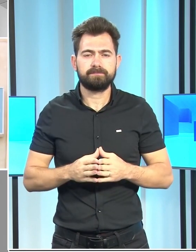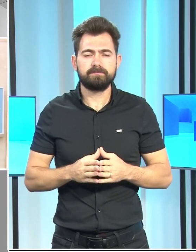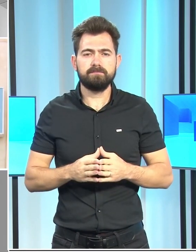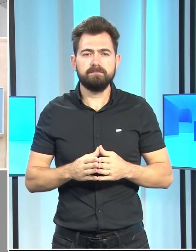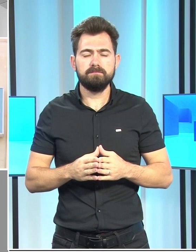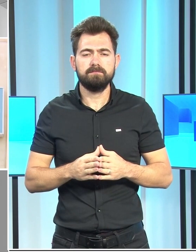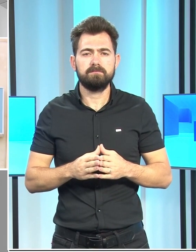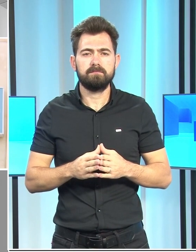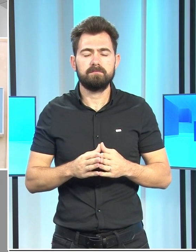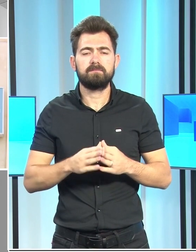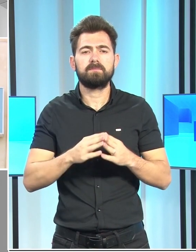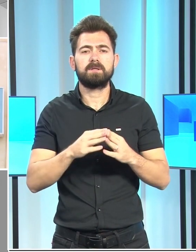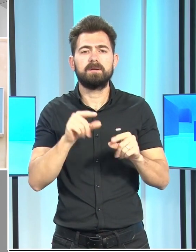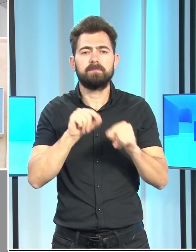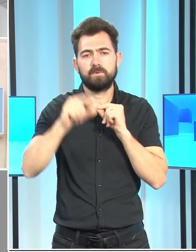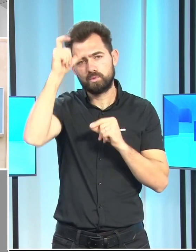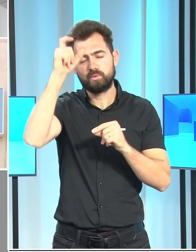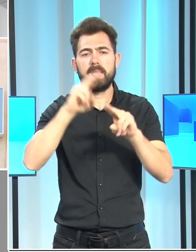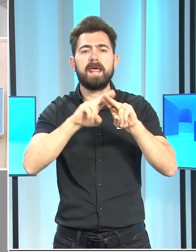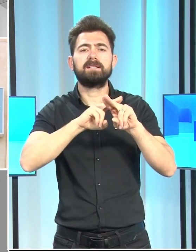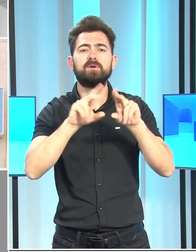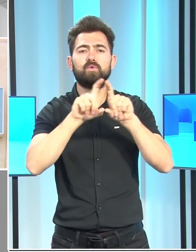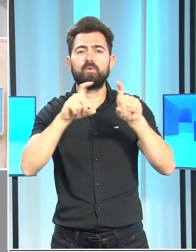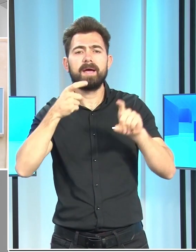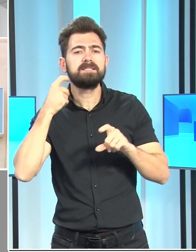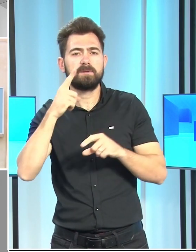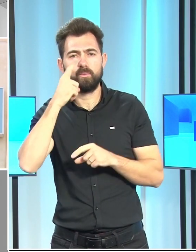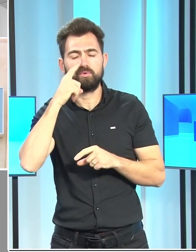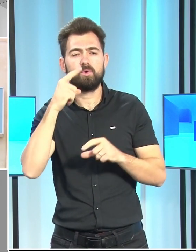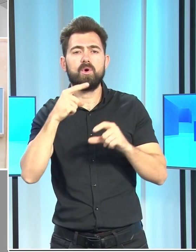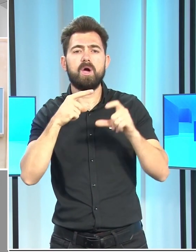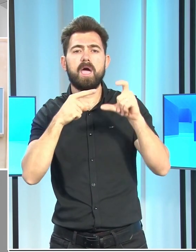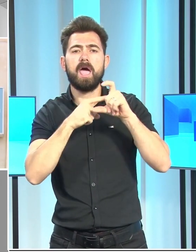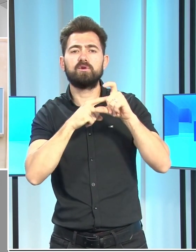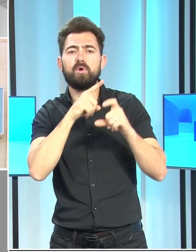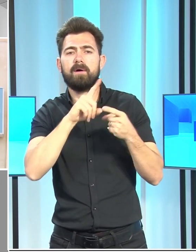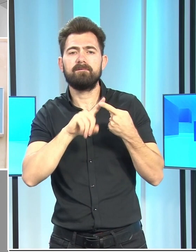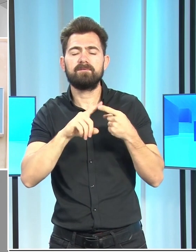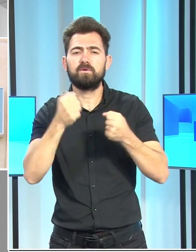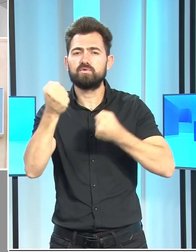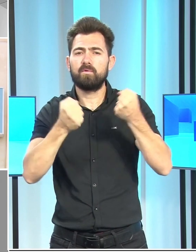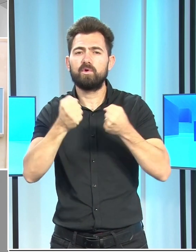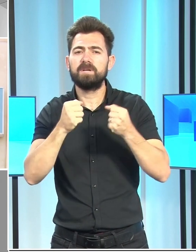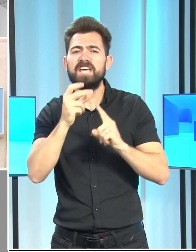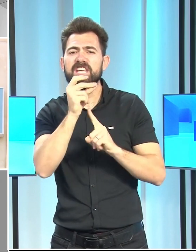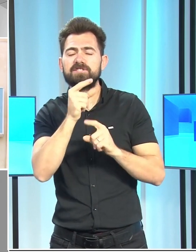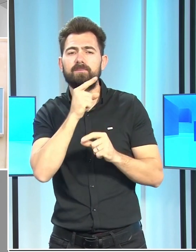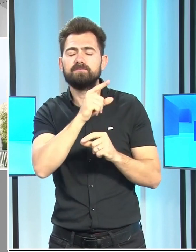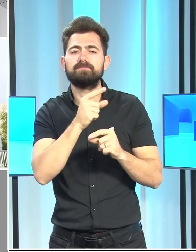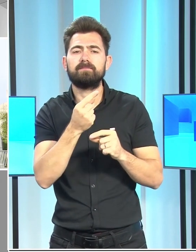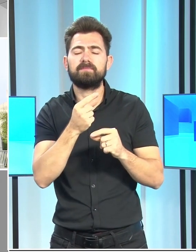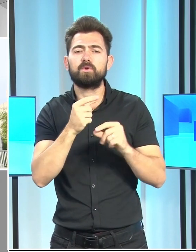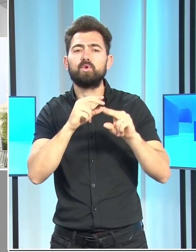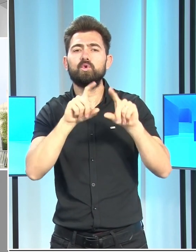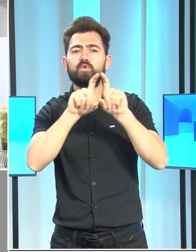Kıbrıs Türk Elektrik Kurumu eski müdürü Erdoğan ve şoförü İncek, Kıpteki zarara